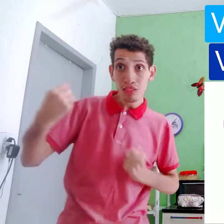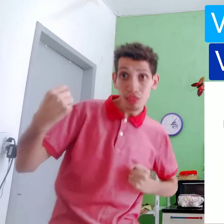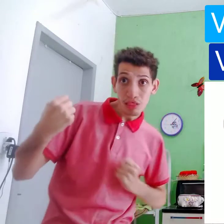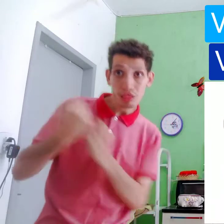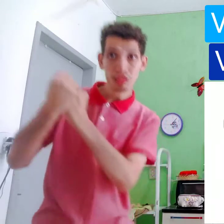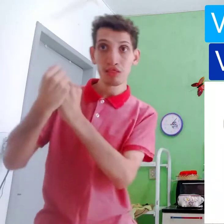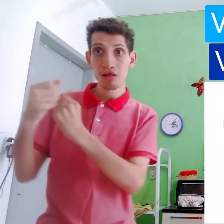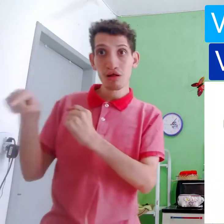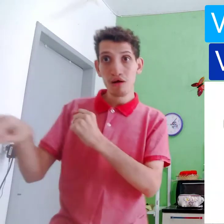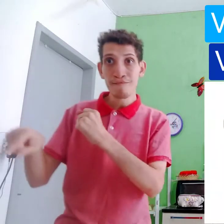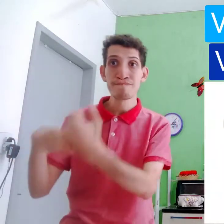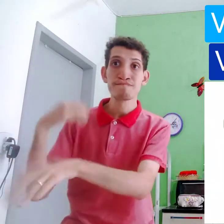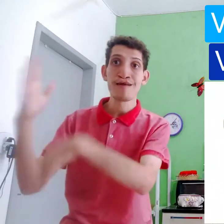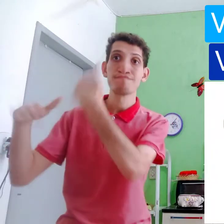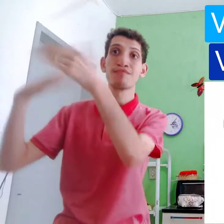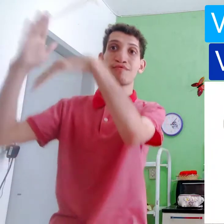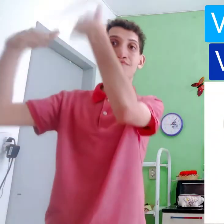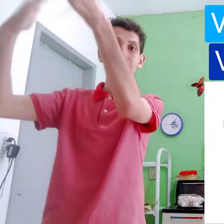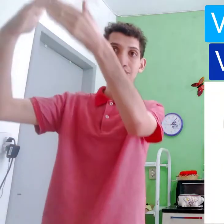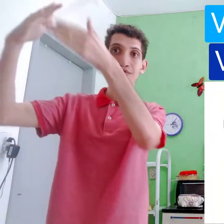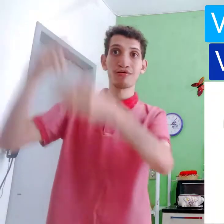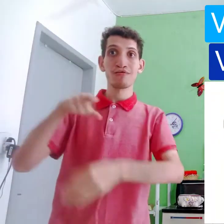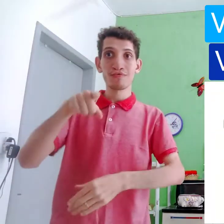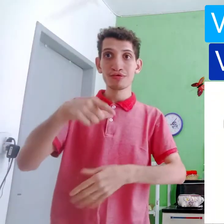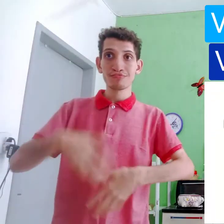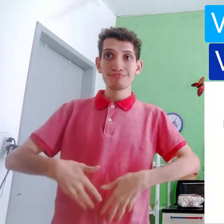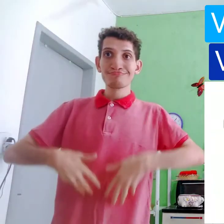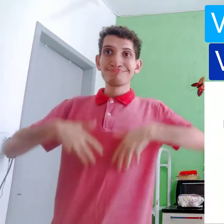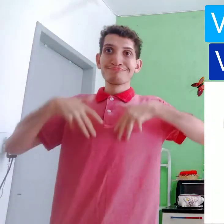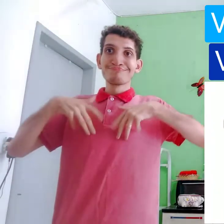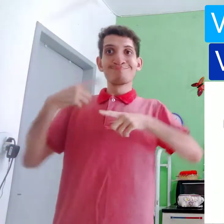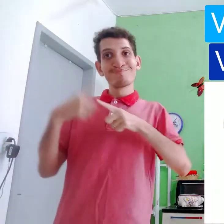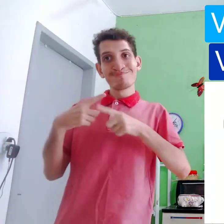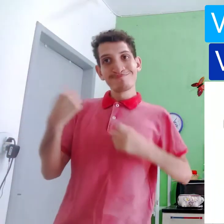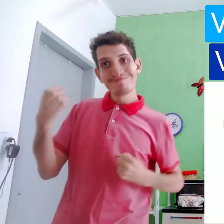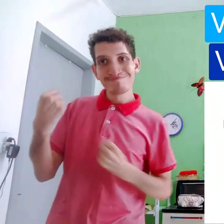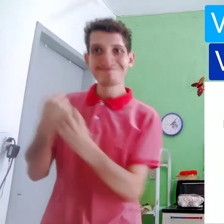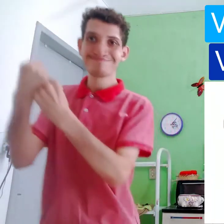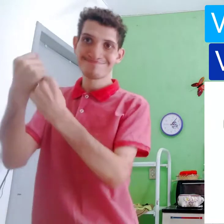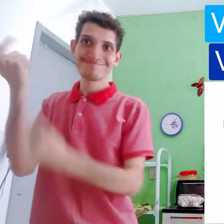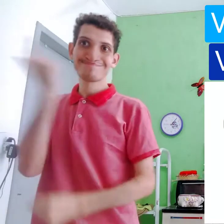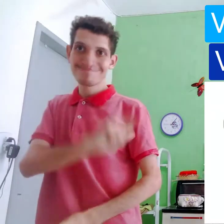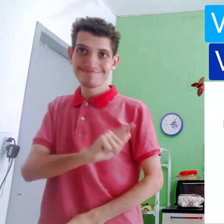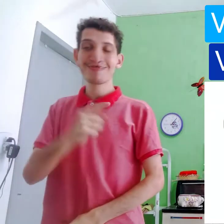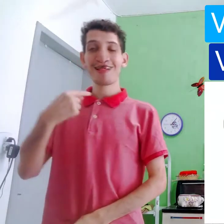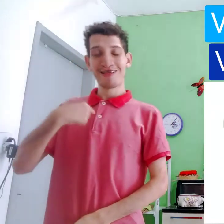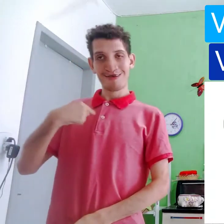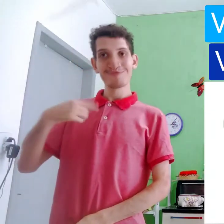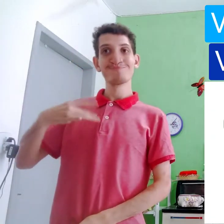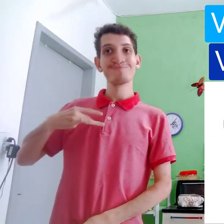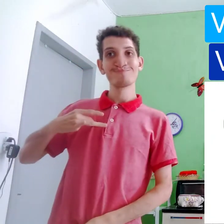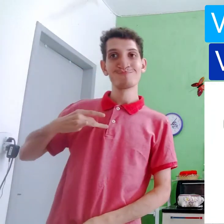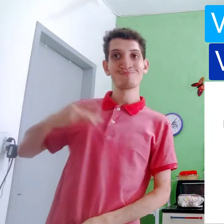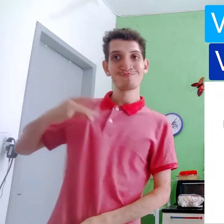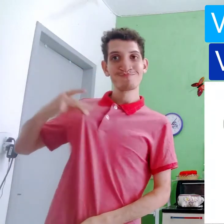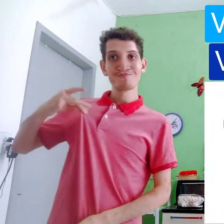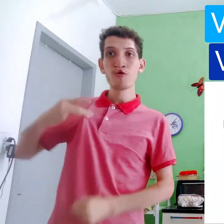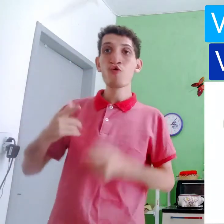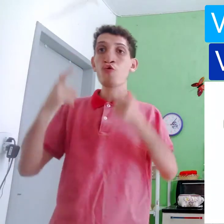Voluntário, significar apoio e se desenvolver, você satisfação, por quê apoio conseguir? E o